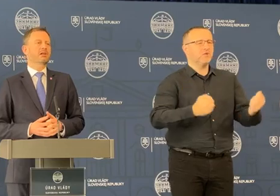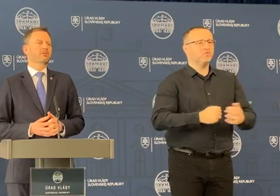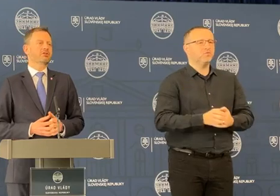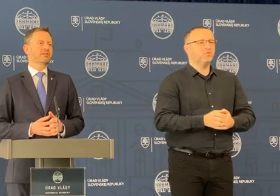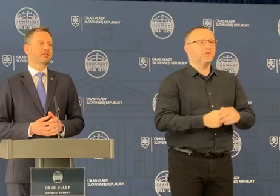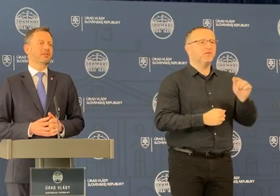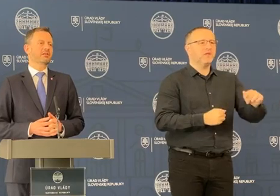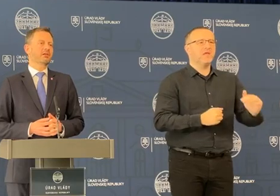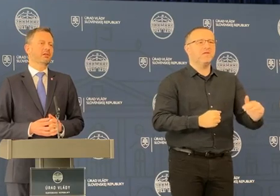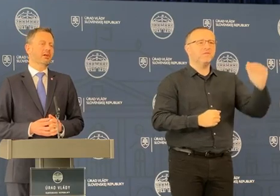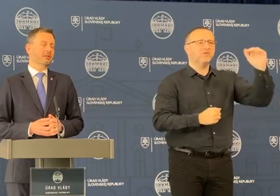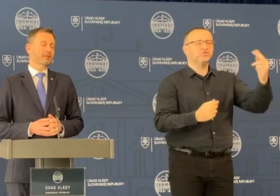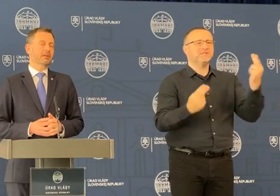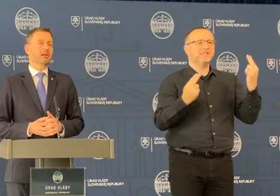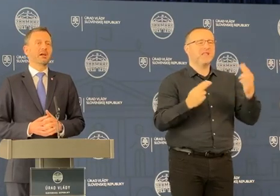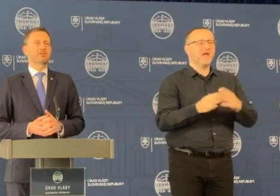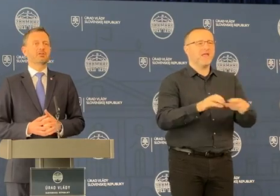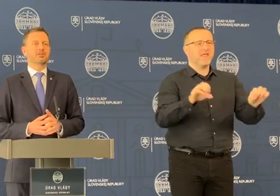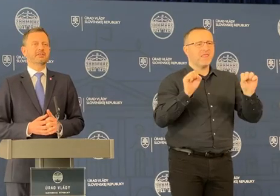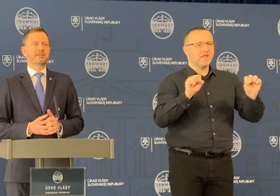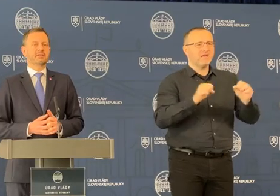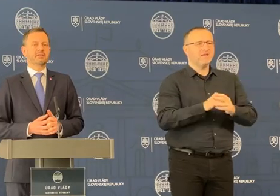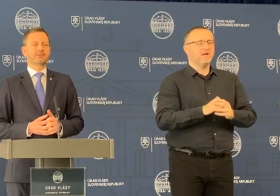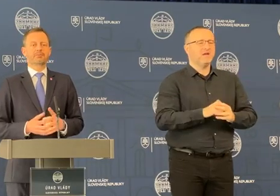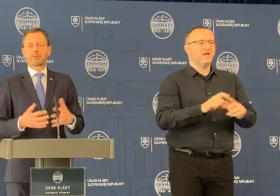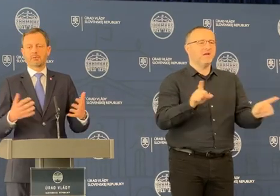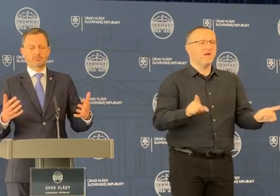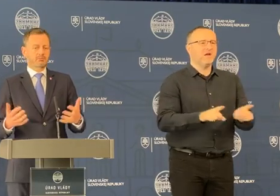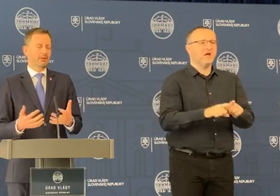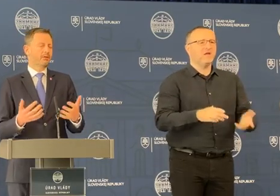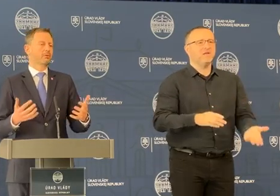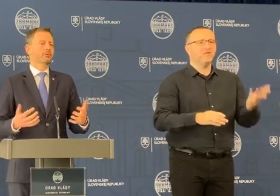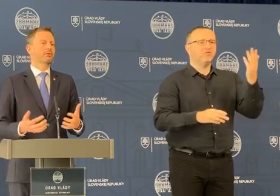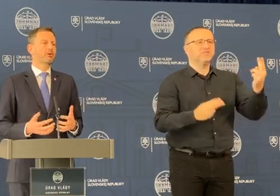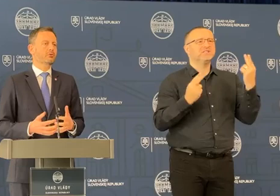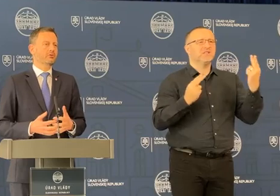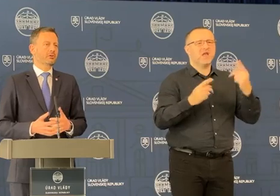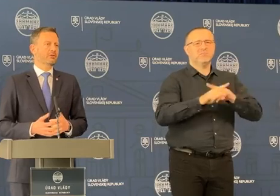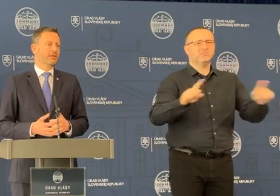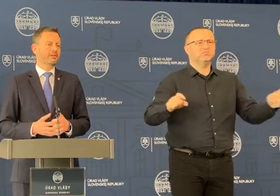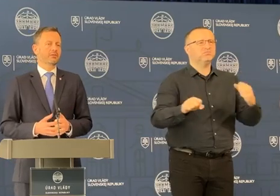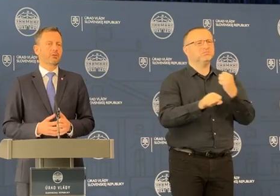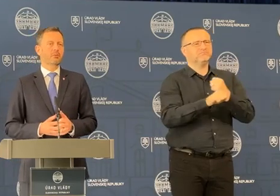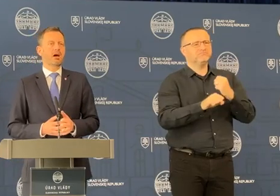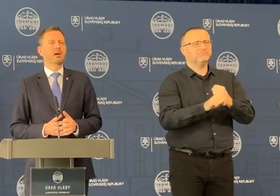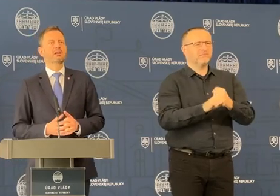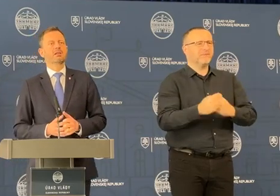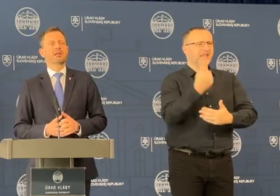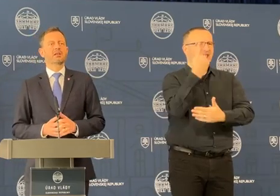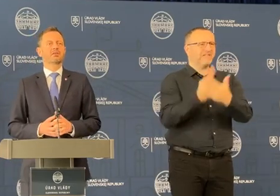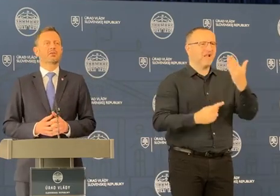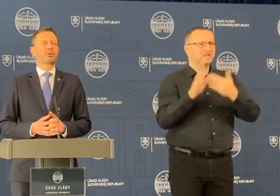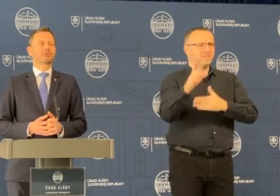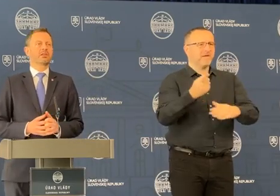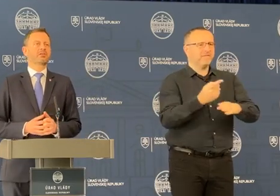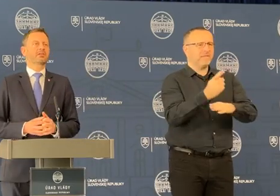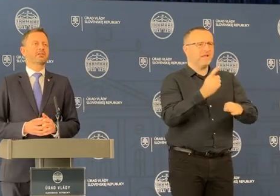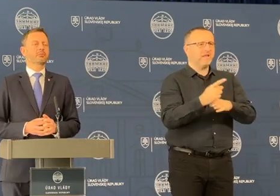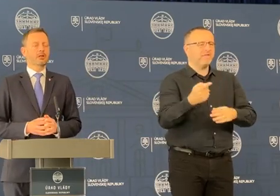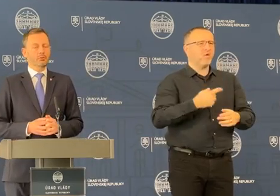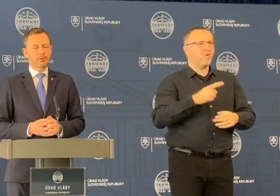tie vyššie ceny energii aj vyššie ceny akýchtoľvek tovarov, čiže inflácia, ktorá má na ich